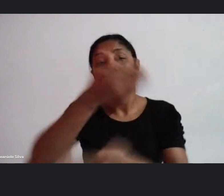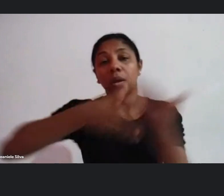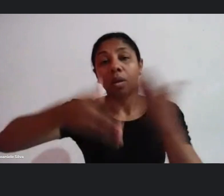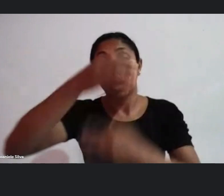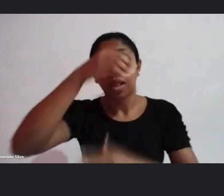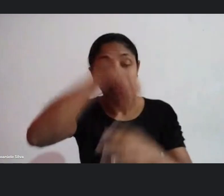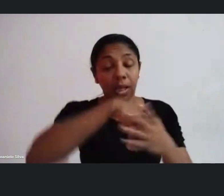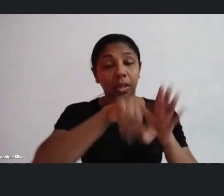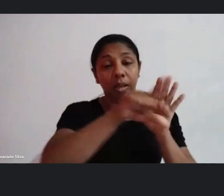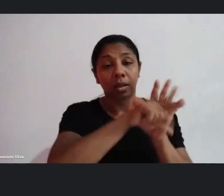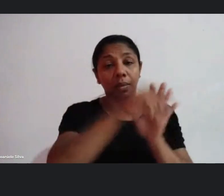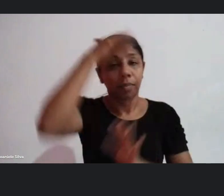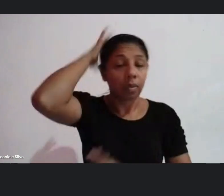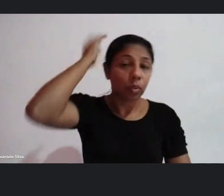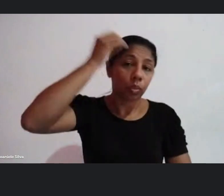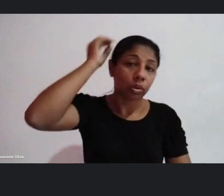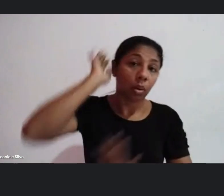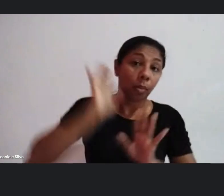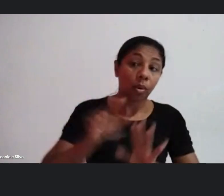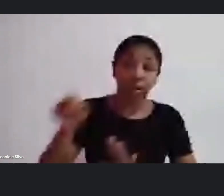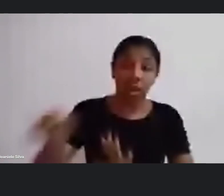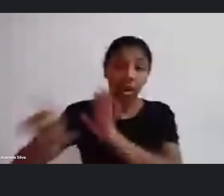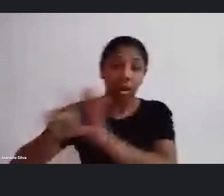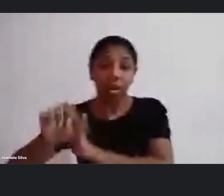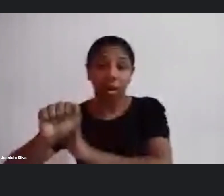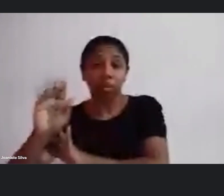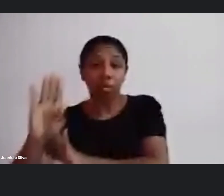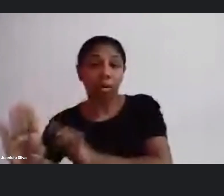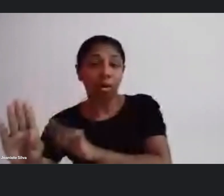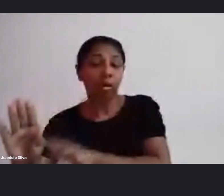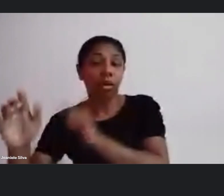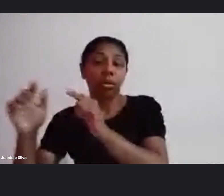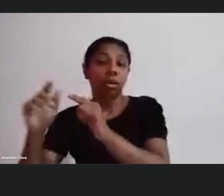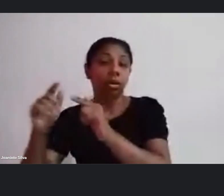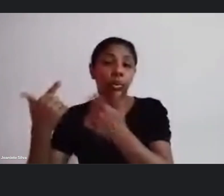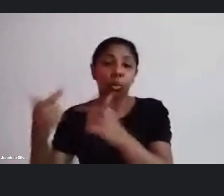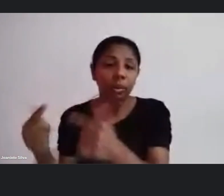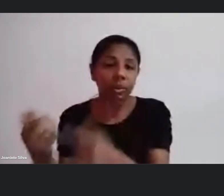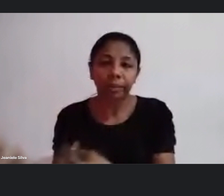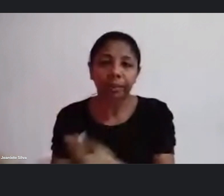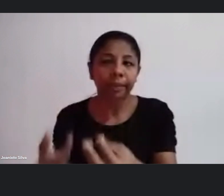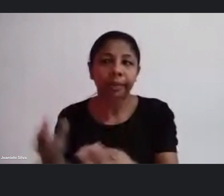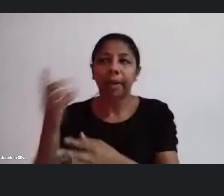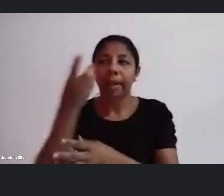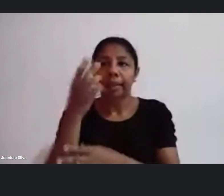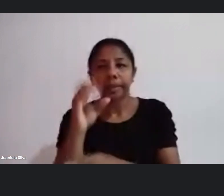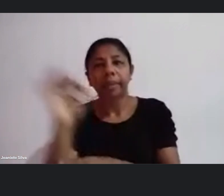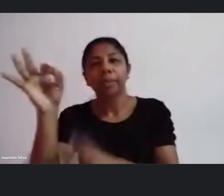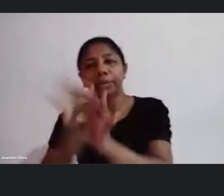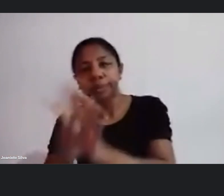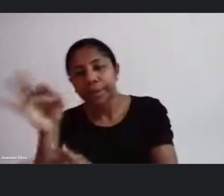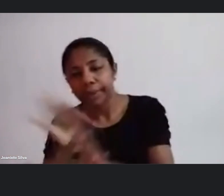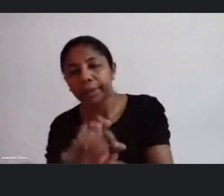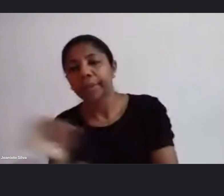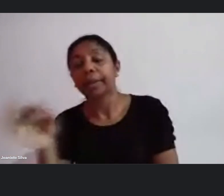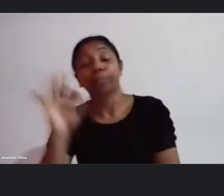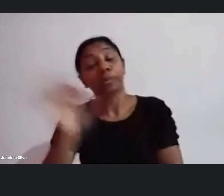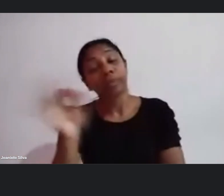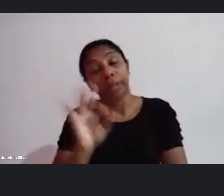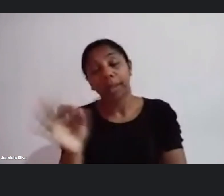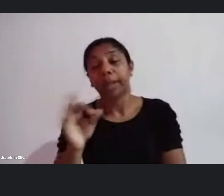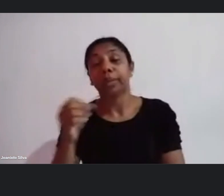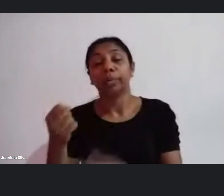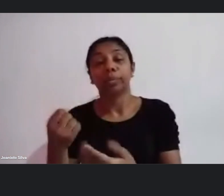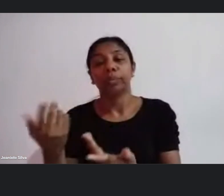porque a León de Blanc ela não tinha esse recorde de 30% para outras linguagens 30% da audiovisual e não tinha esse